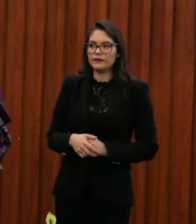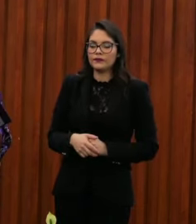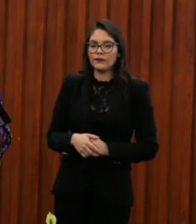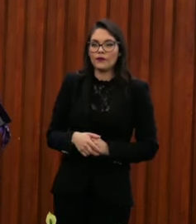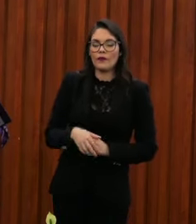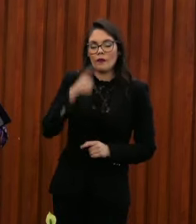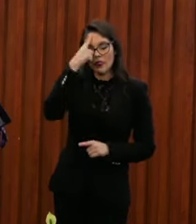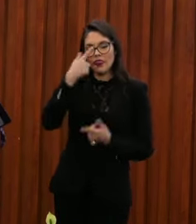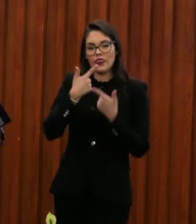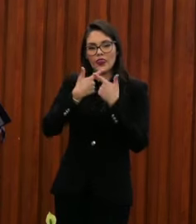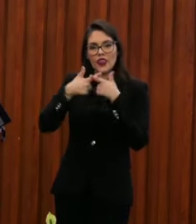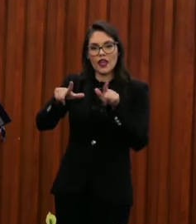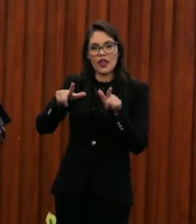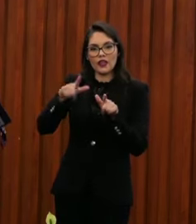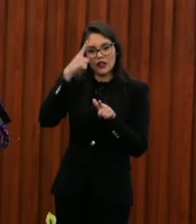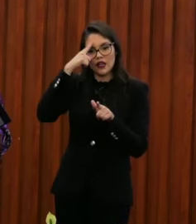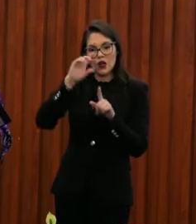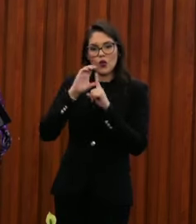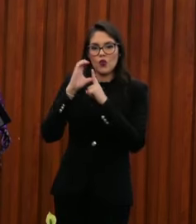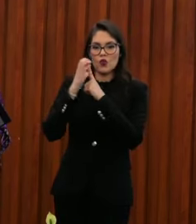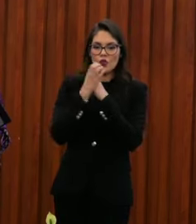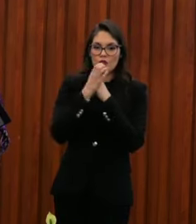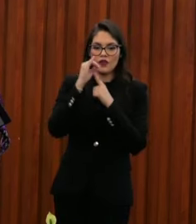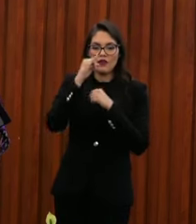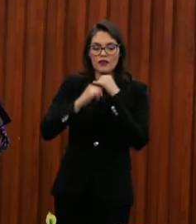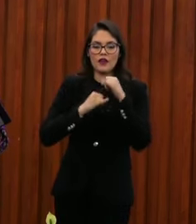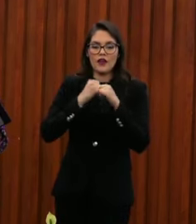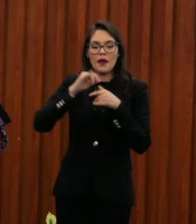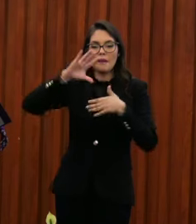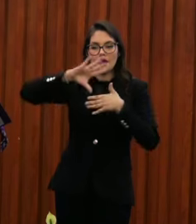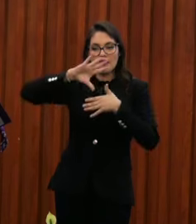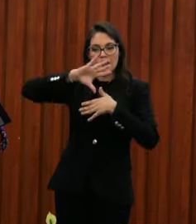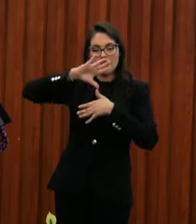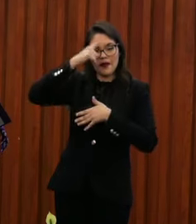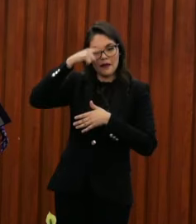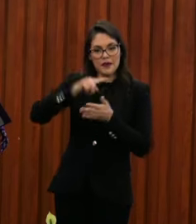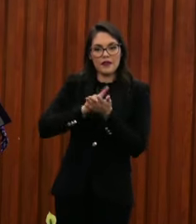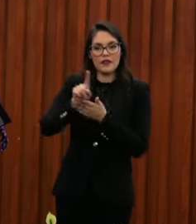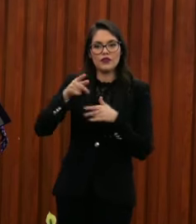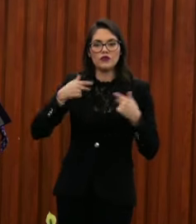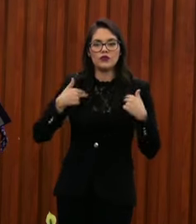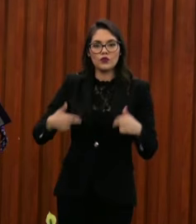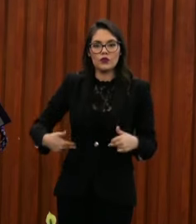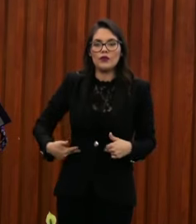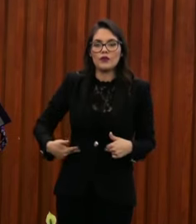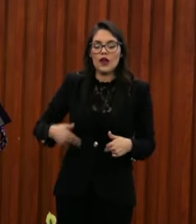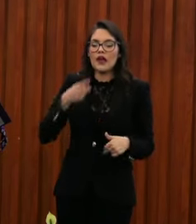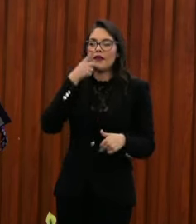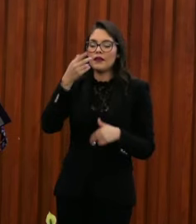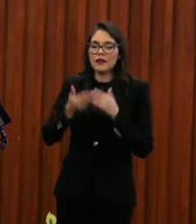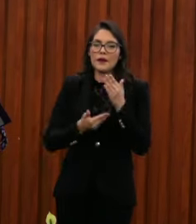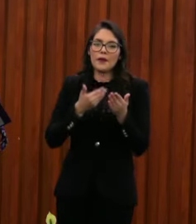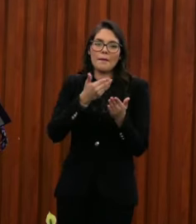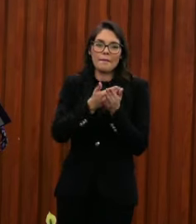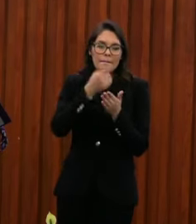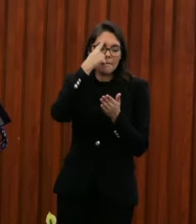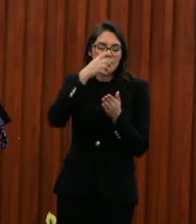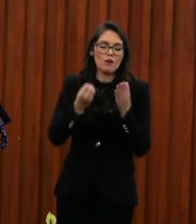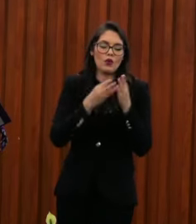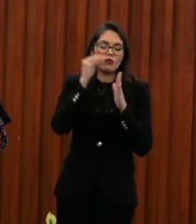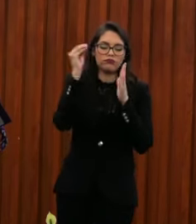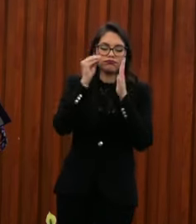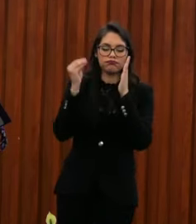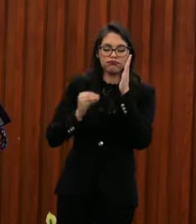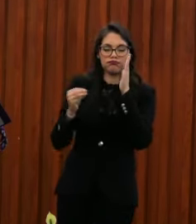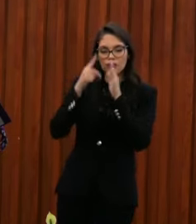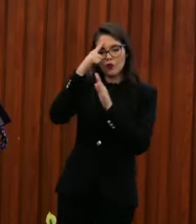de la Comisión Interamericana de Derechos Humanos insiste en la necesidad de analizar las estrategias que puedan implementarse para